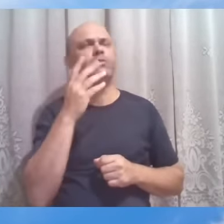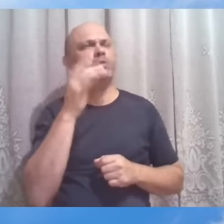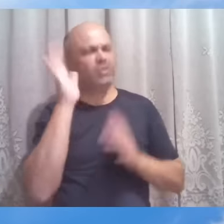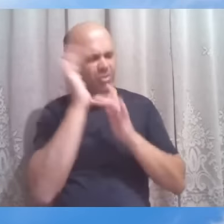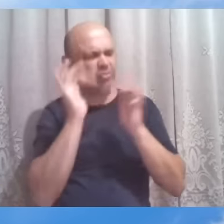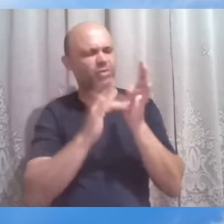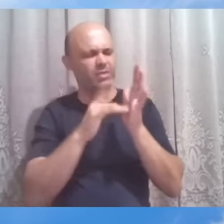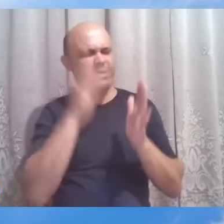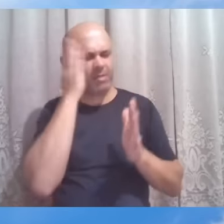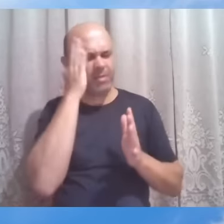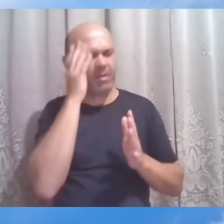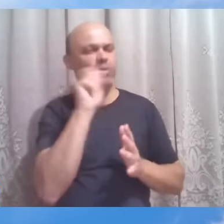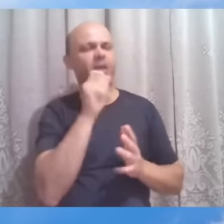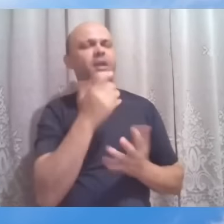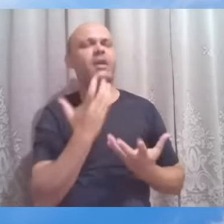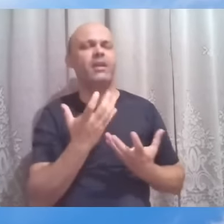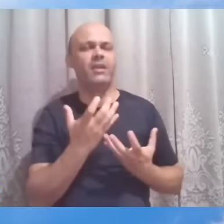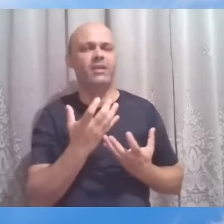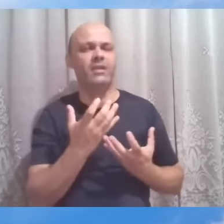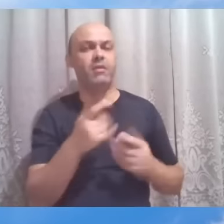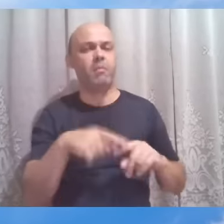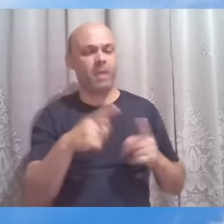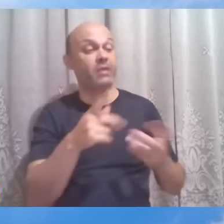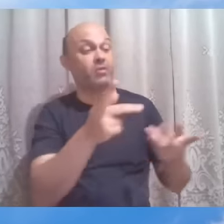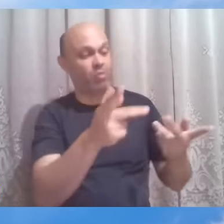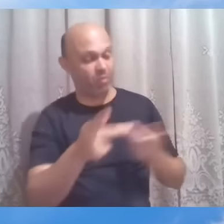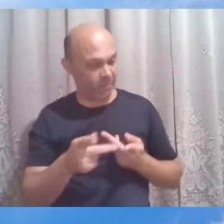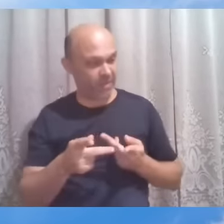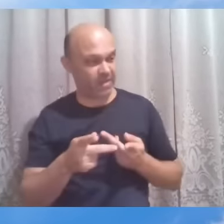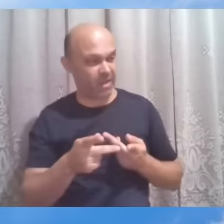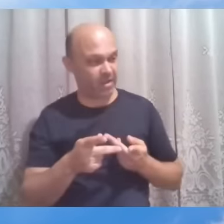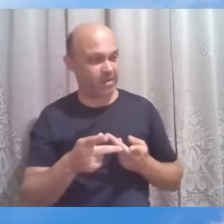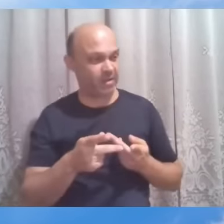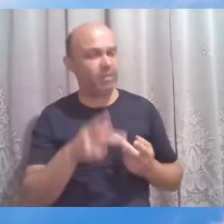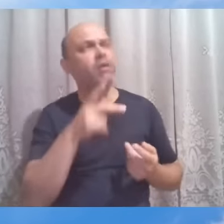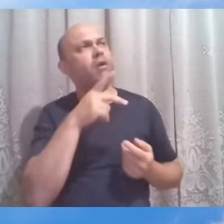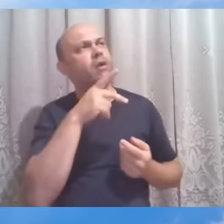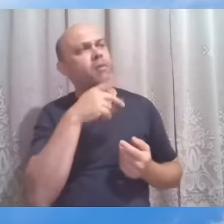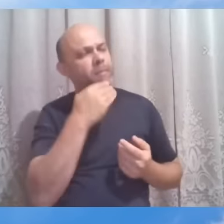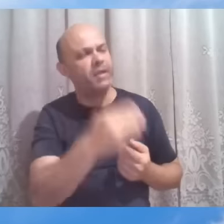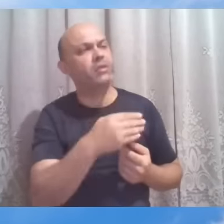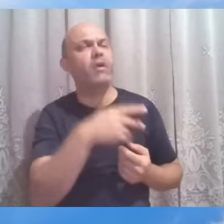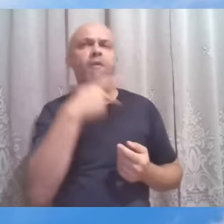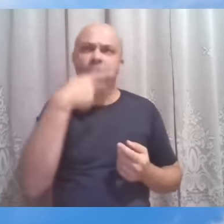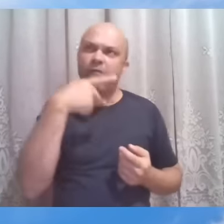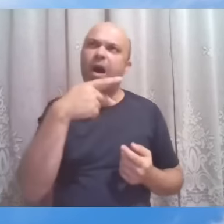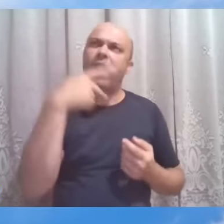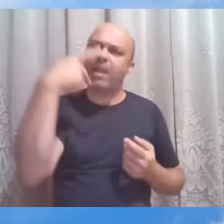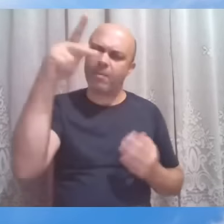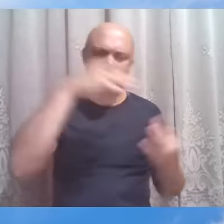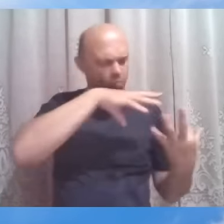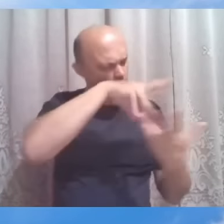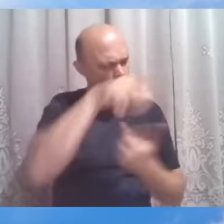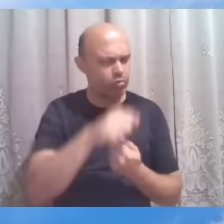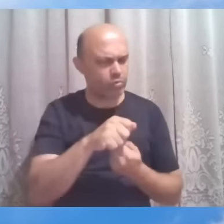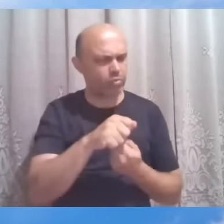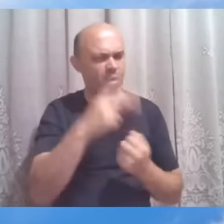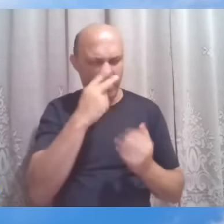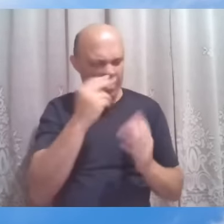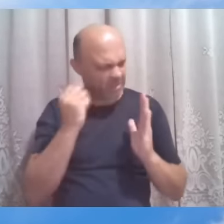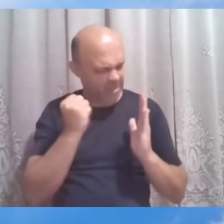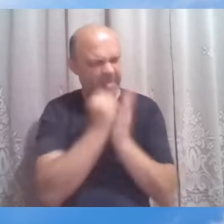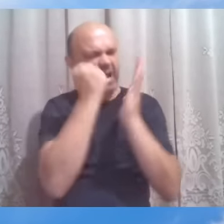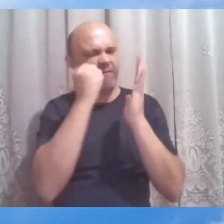convida-o e diz, fala isso para o mundo, grava isso na história, não para